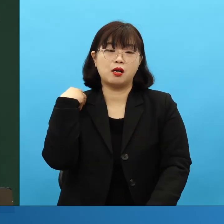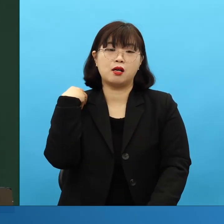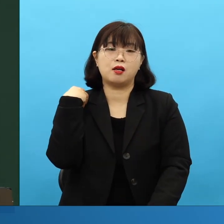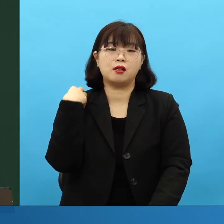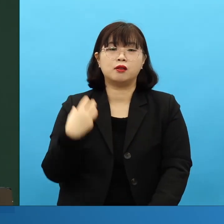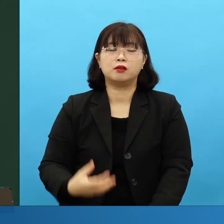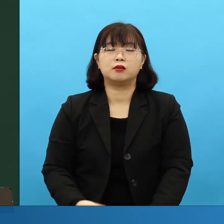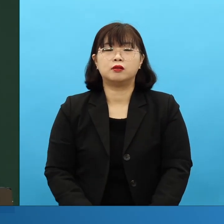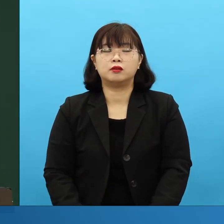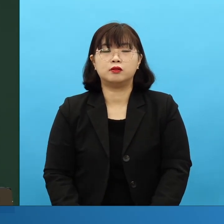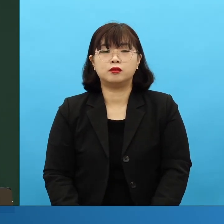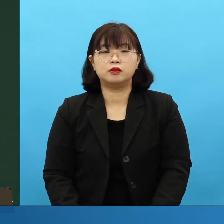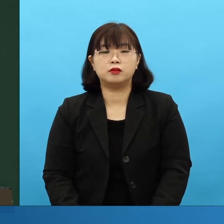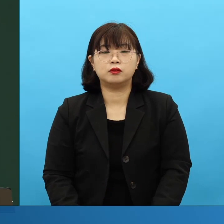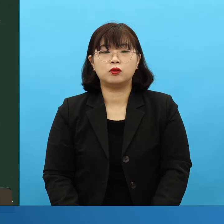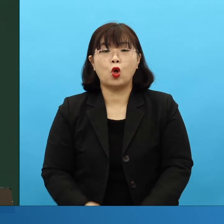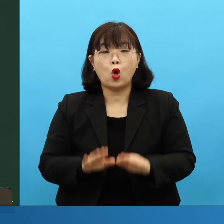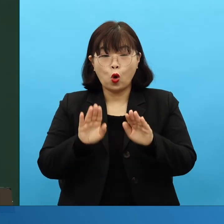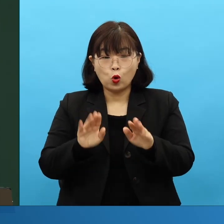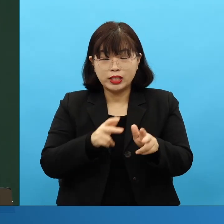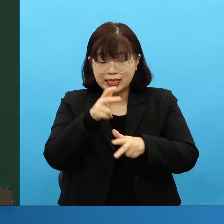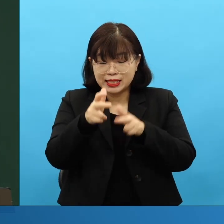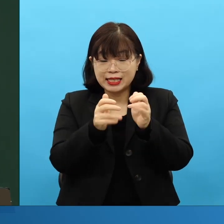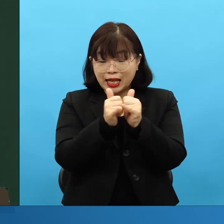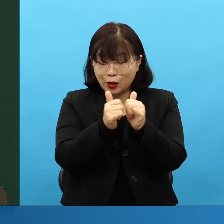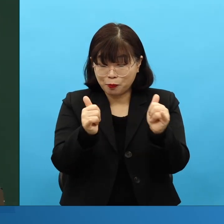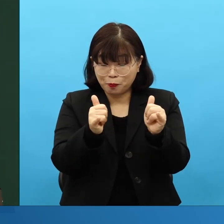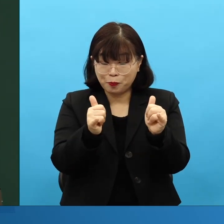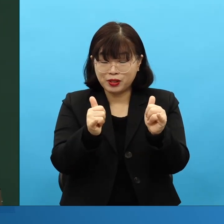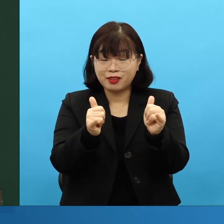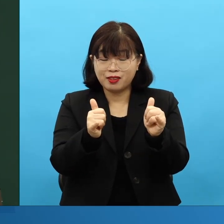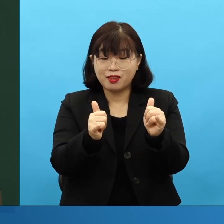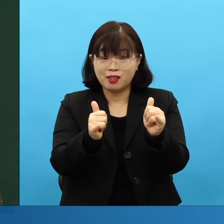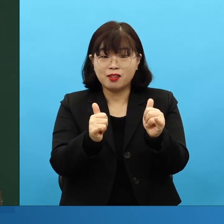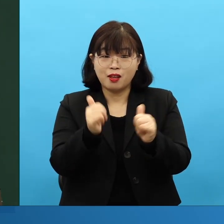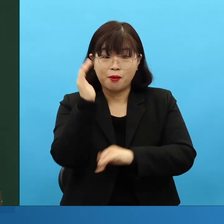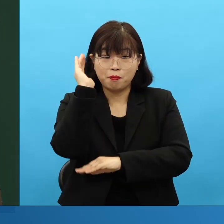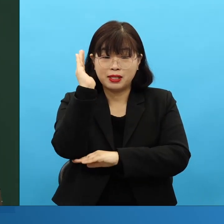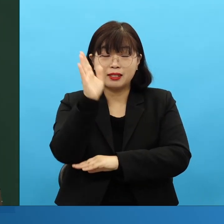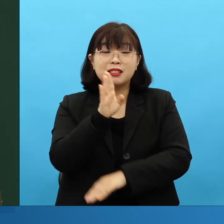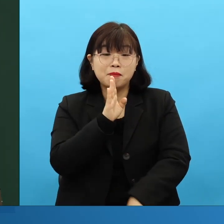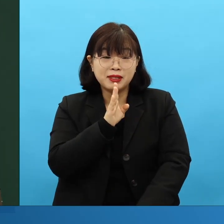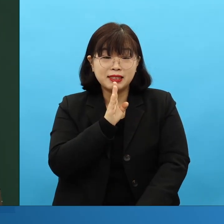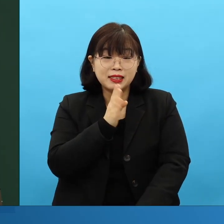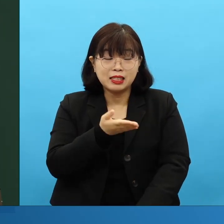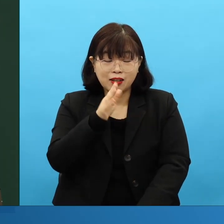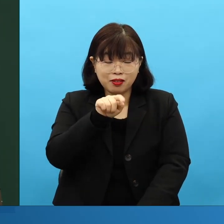오늘은 산업선교 시간이기도 하고, 유아유치 교사들이, 사역자들이 모이는 시간이기도 합니다.